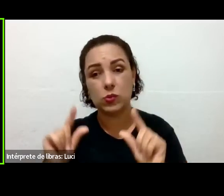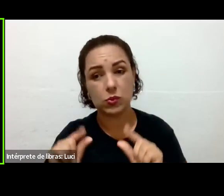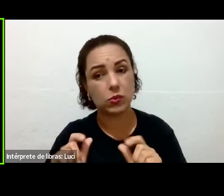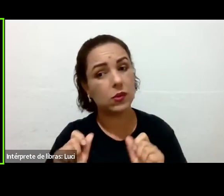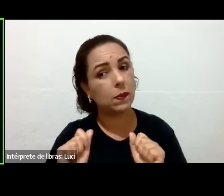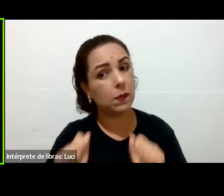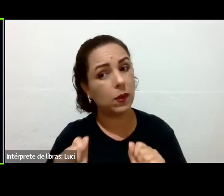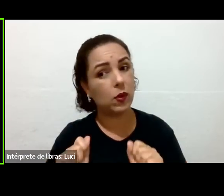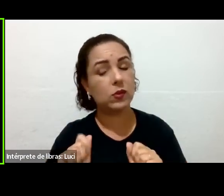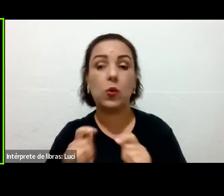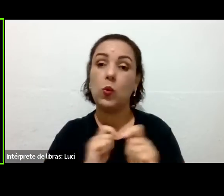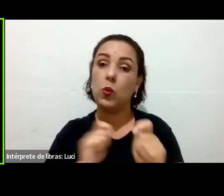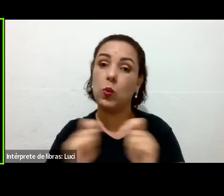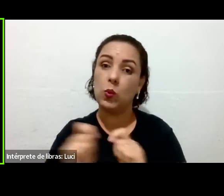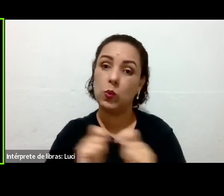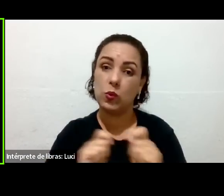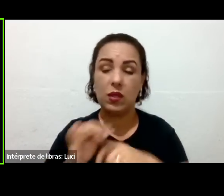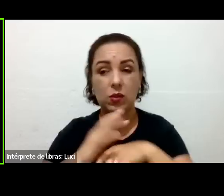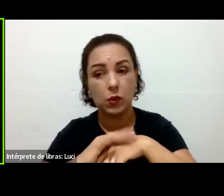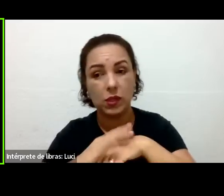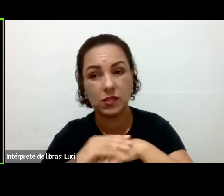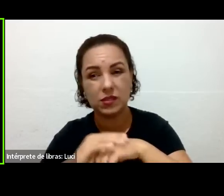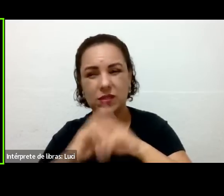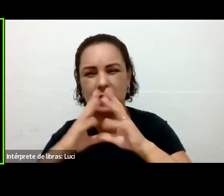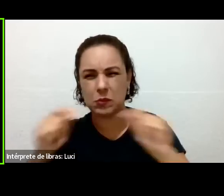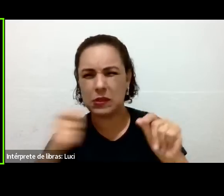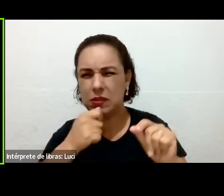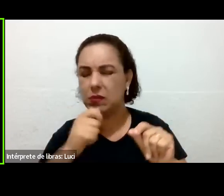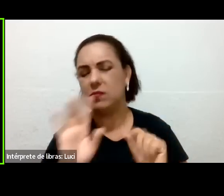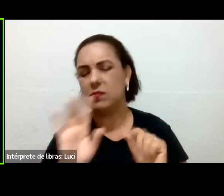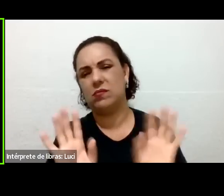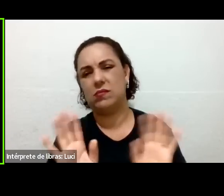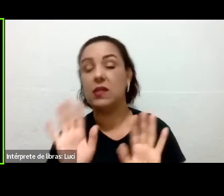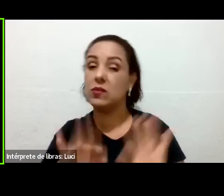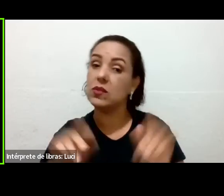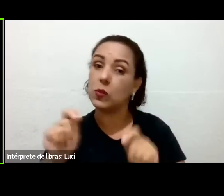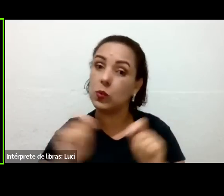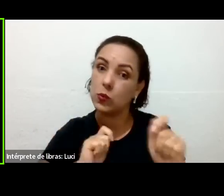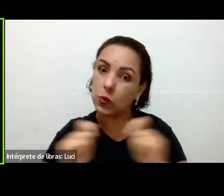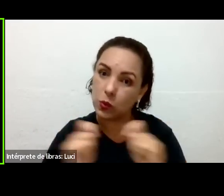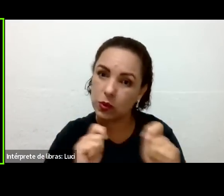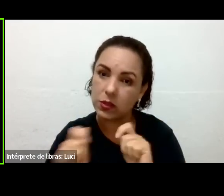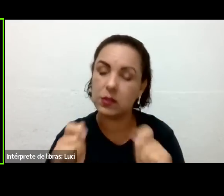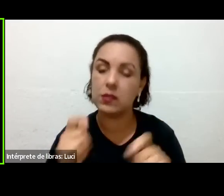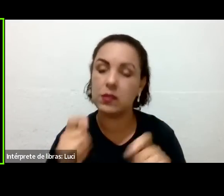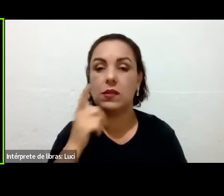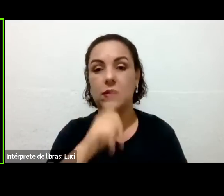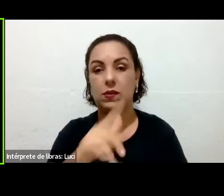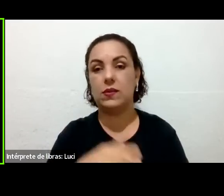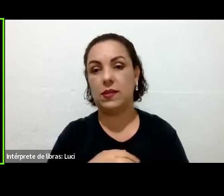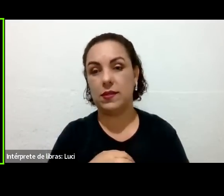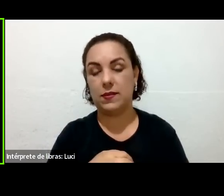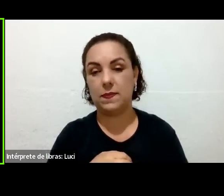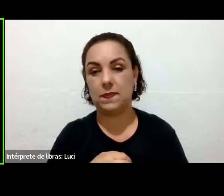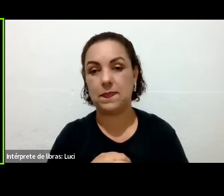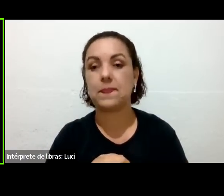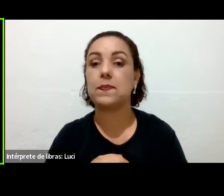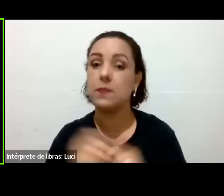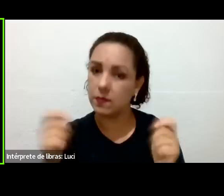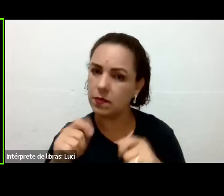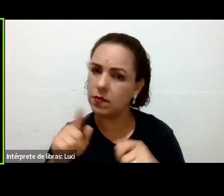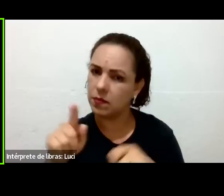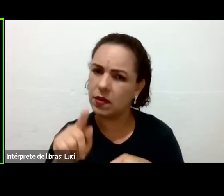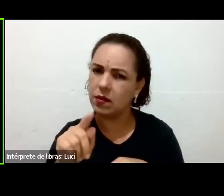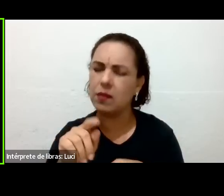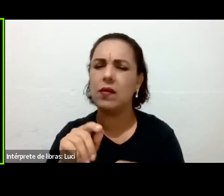ela é primordial e a gente não tem essa informação. Então, aqui você tá descobrindo, você pode ir lá no Google, se você quiser e